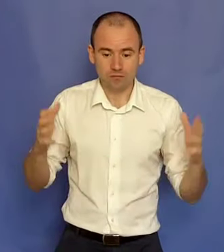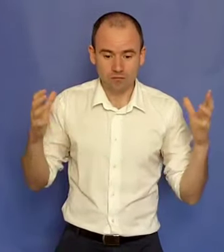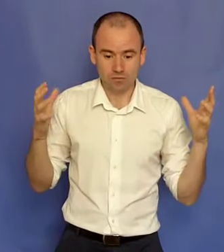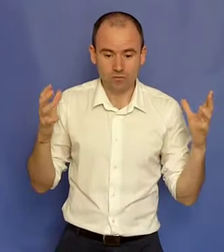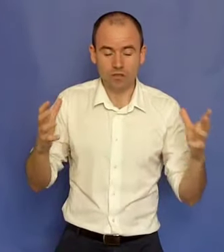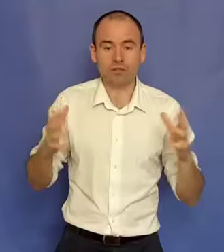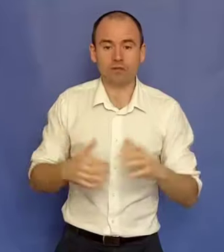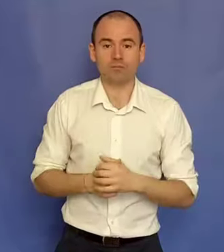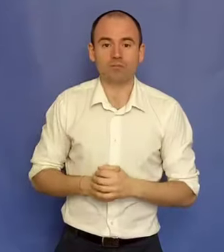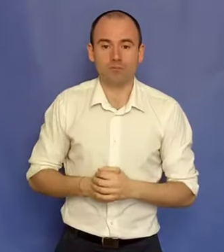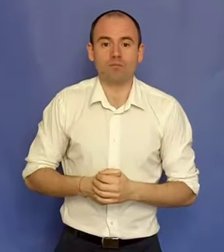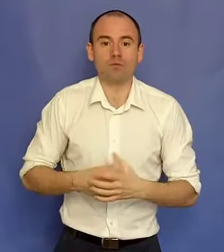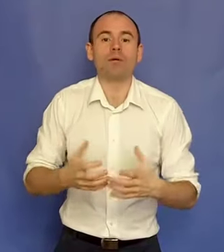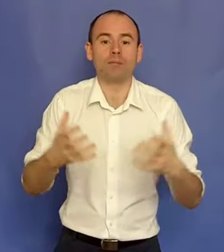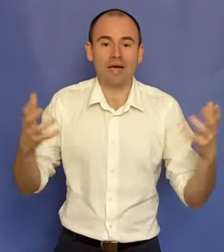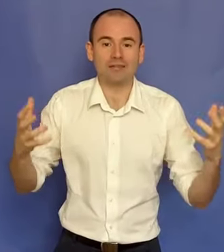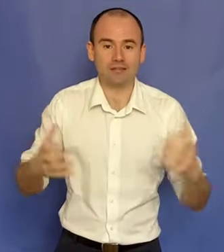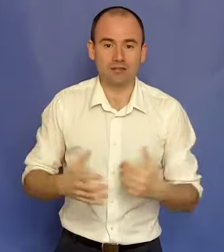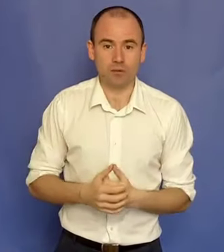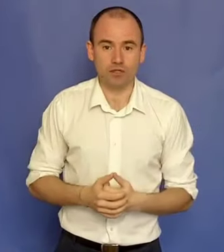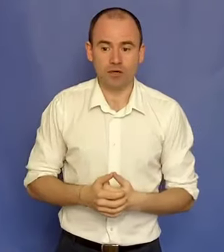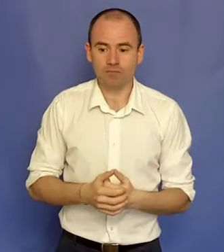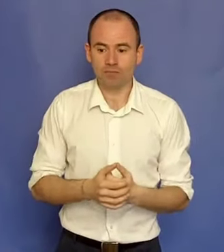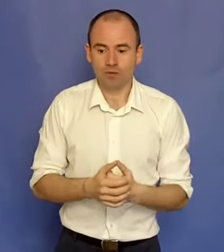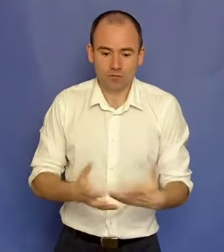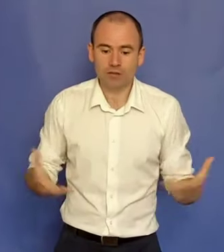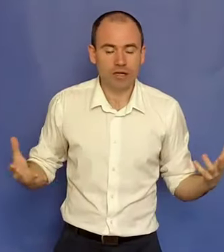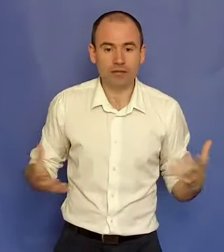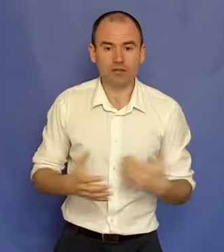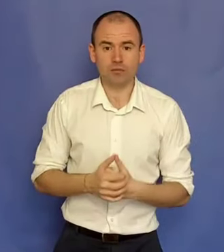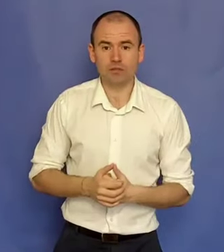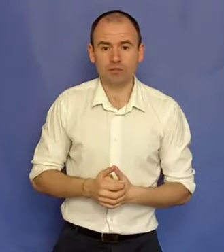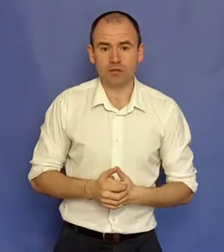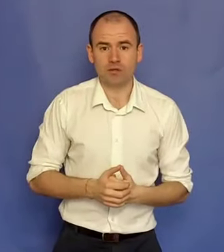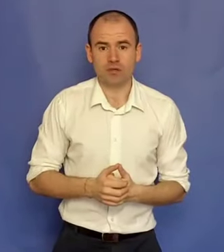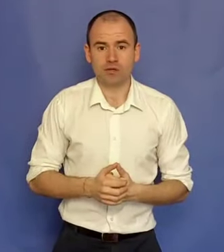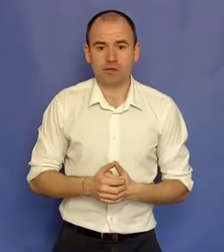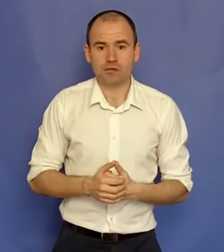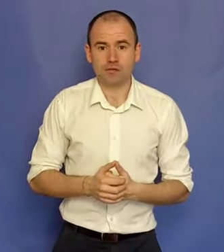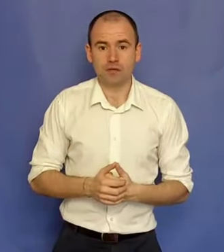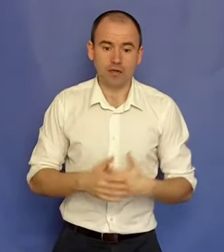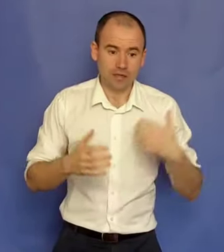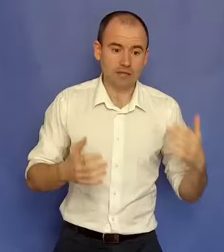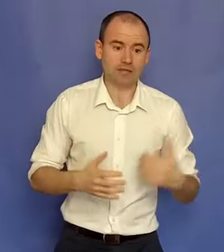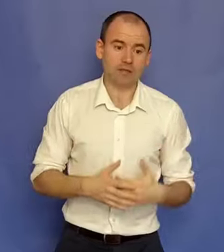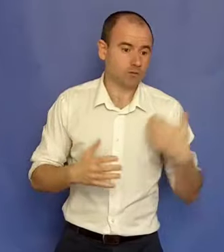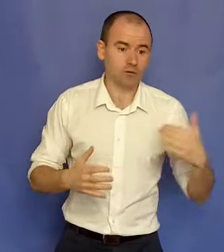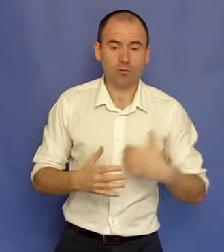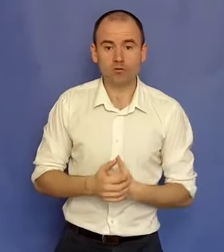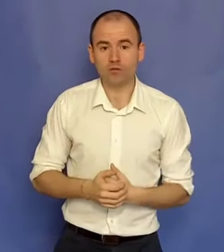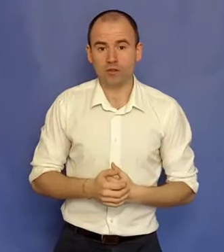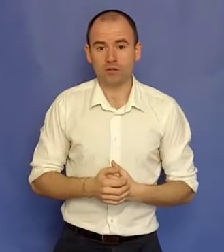Când mergem după pradă, să zicem așa, toată haita trebuie să mănânce. Dacă ne este greu, toată lumea suferă.